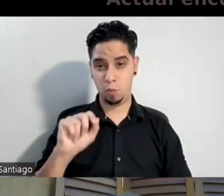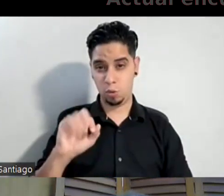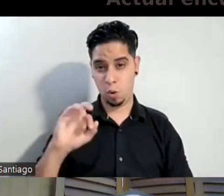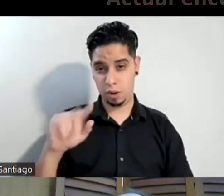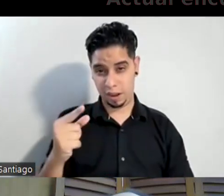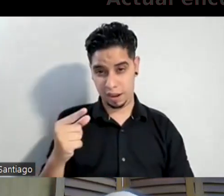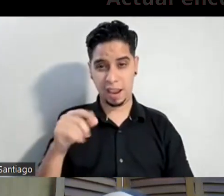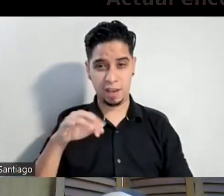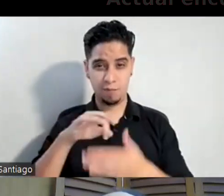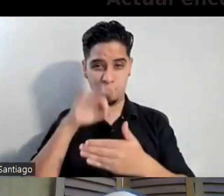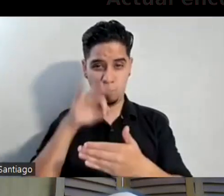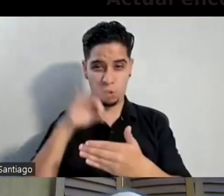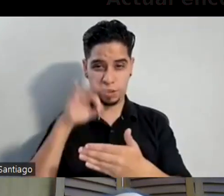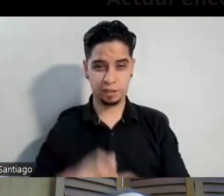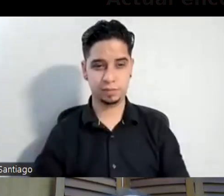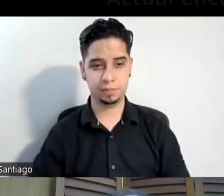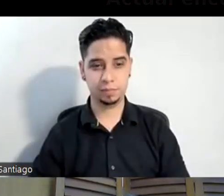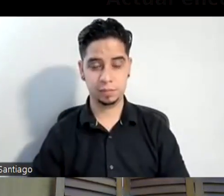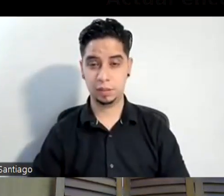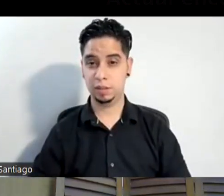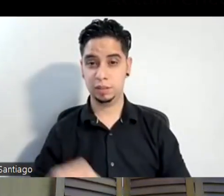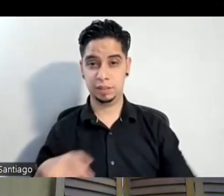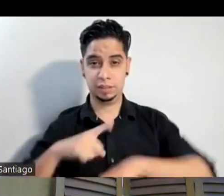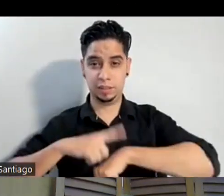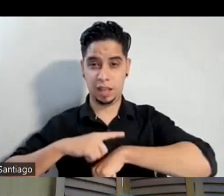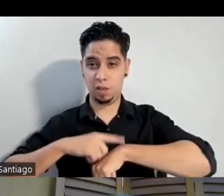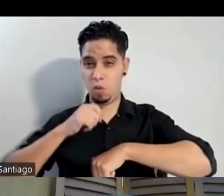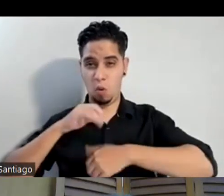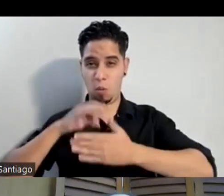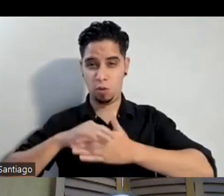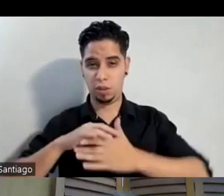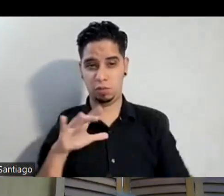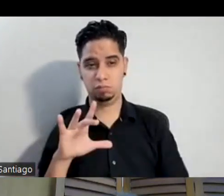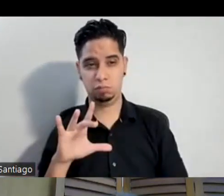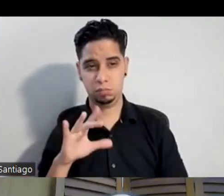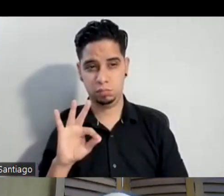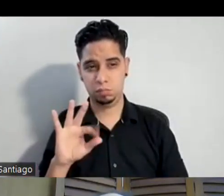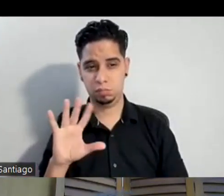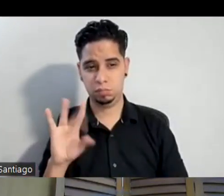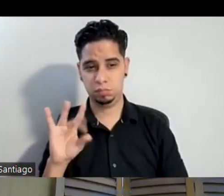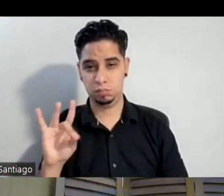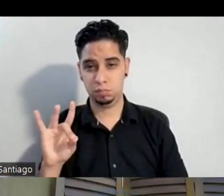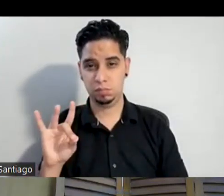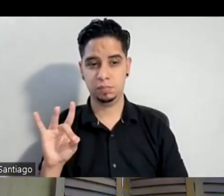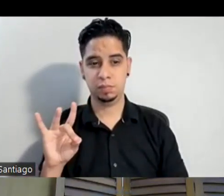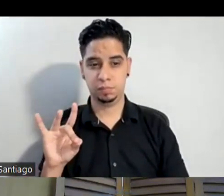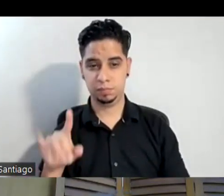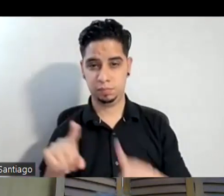Te conozco que esta vez no vote en la del 88. ¿Qué? Pero tenía como una idea